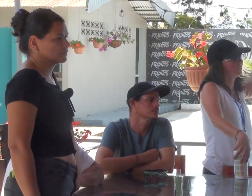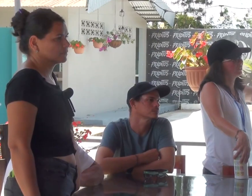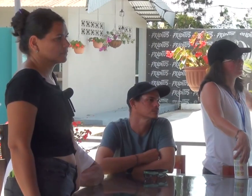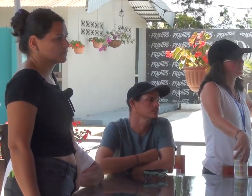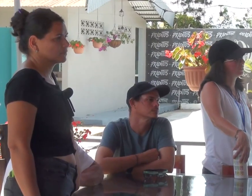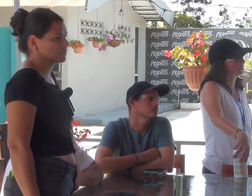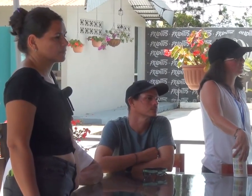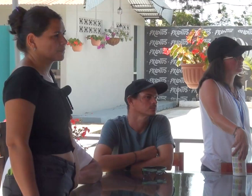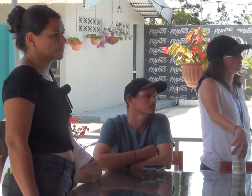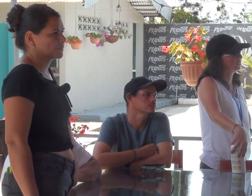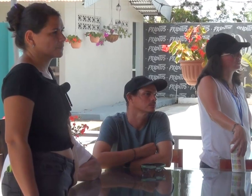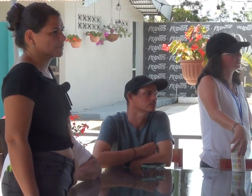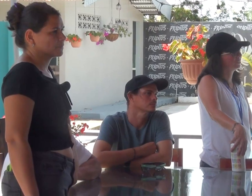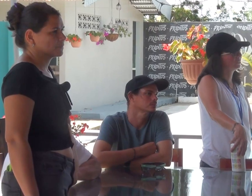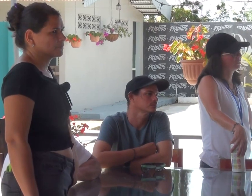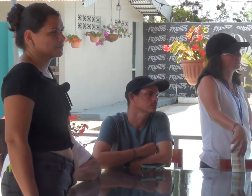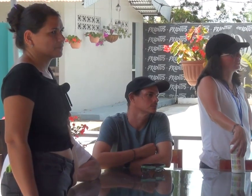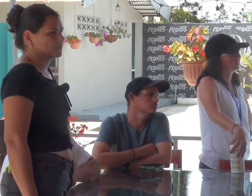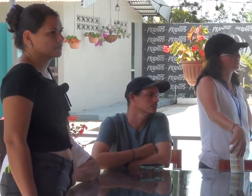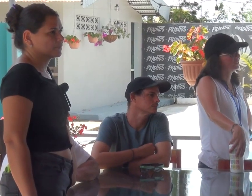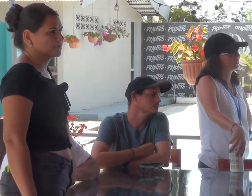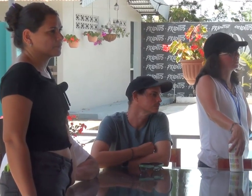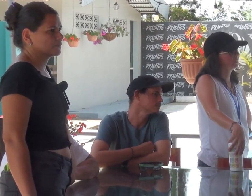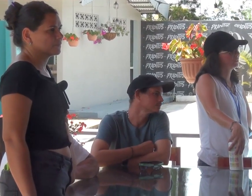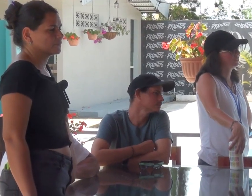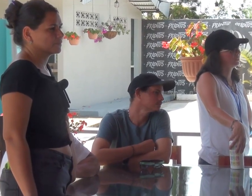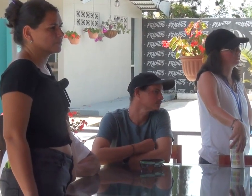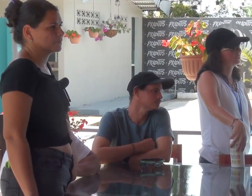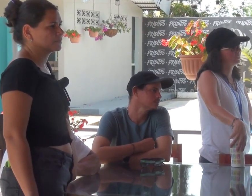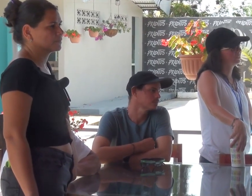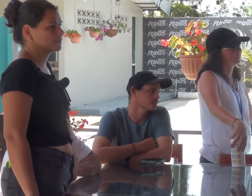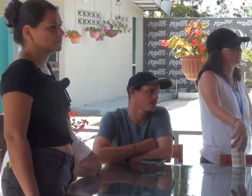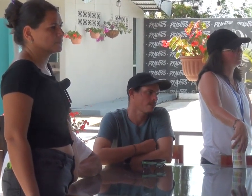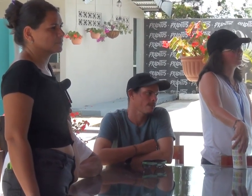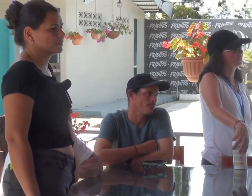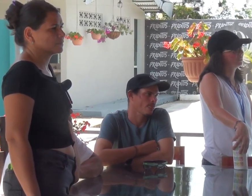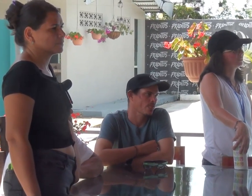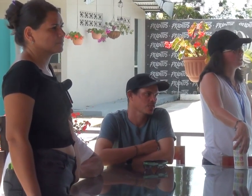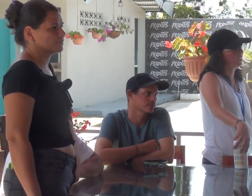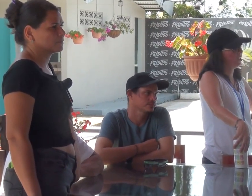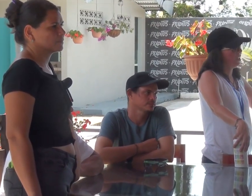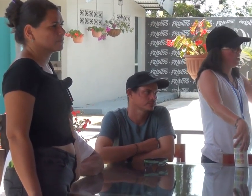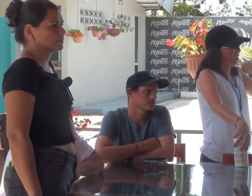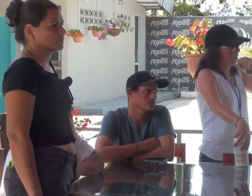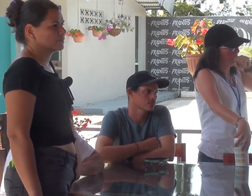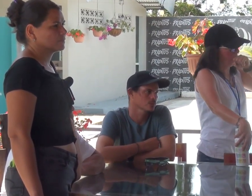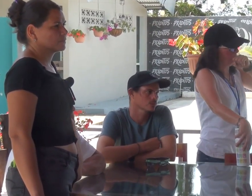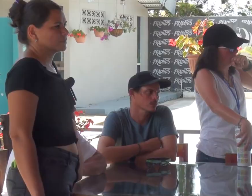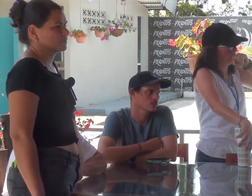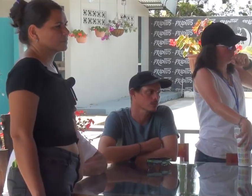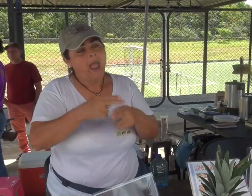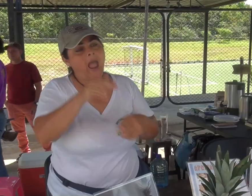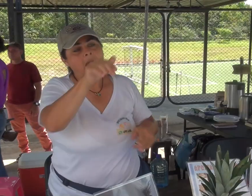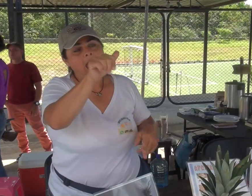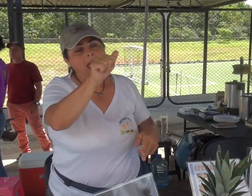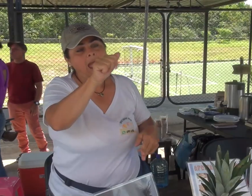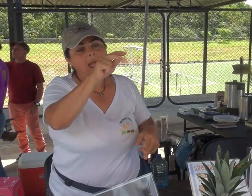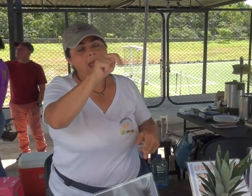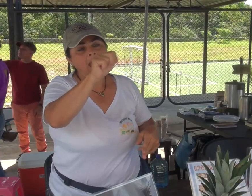realizó una feria con una importante participación de personas sordas que mostraron los productos que hacen. Mi nombre es